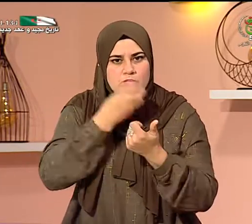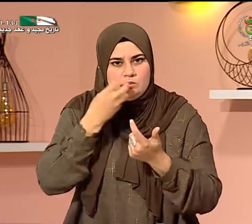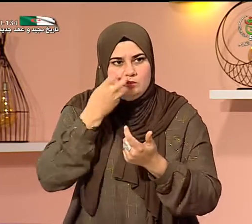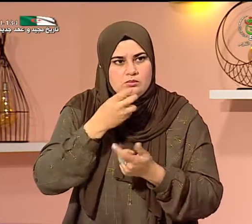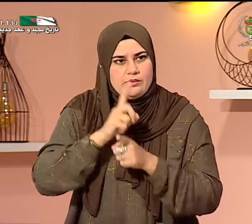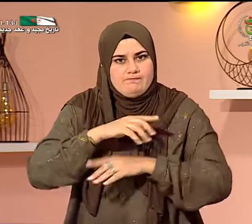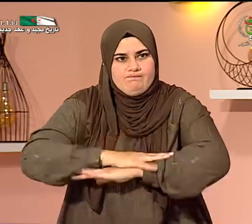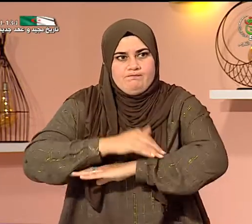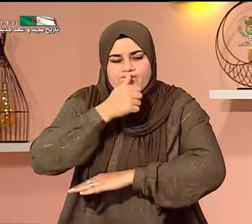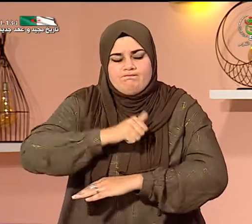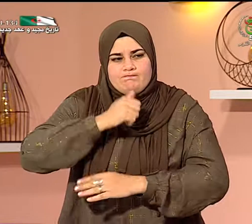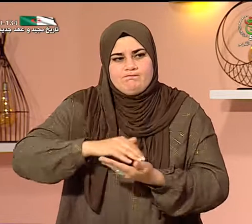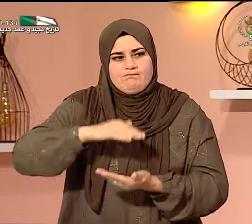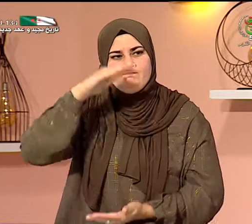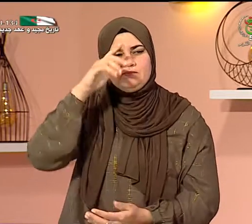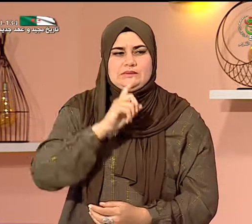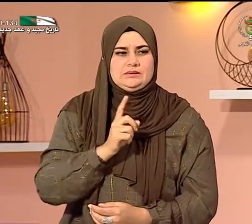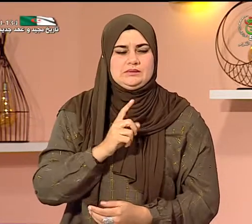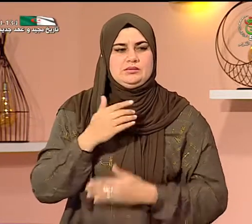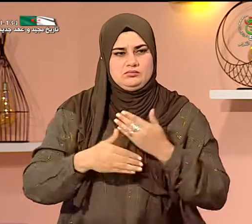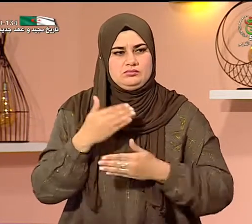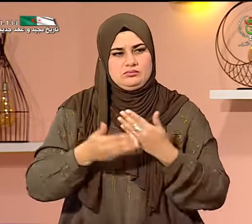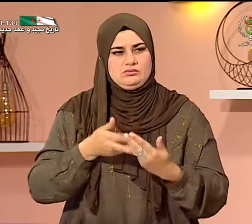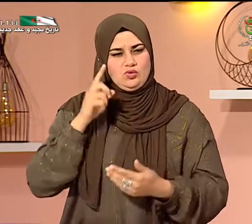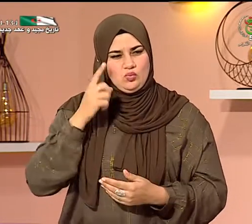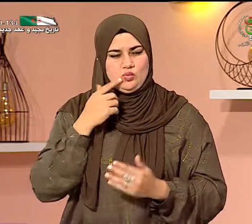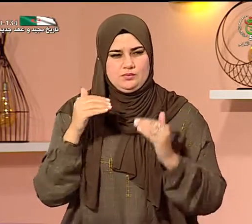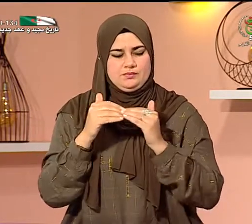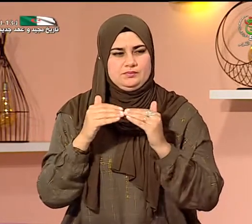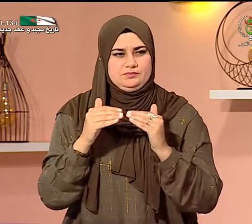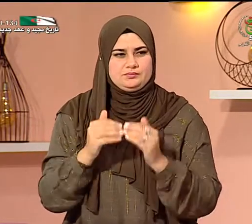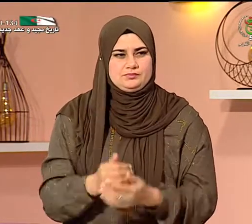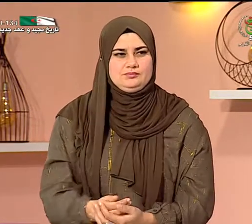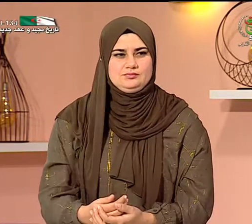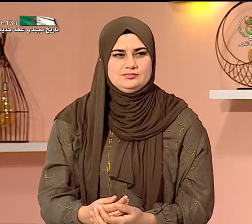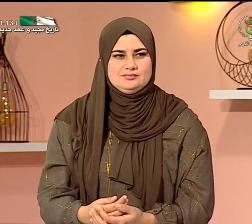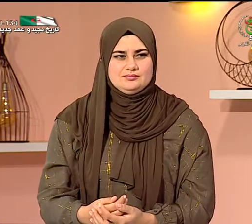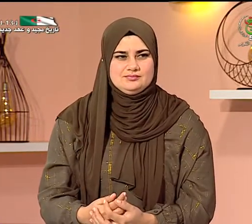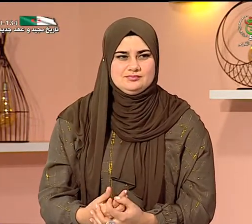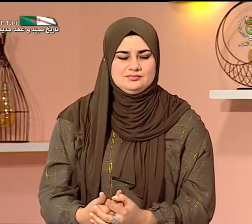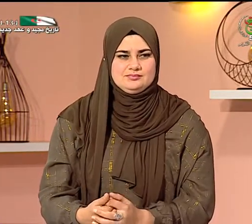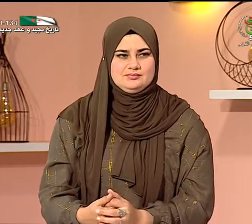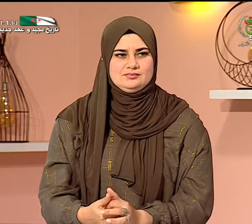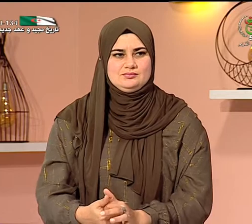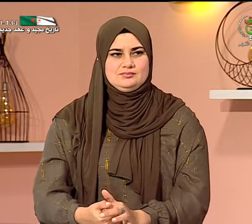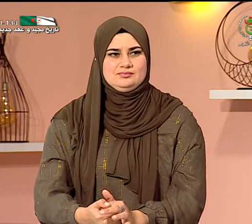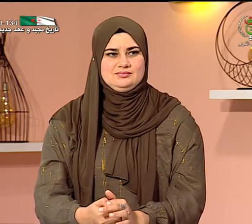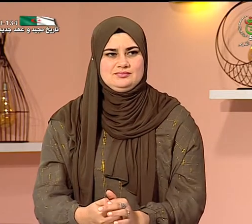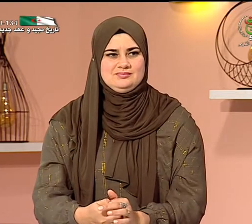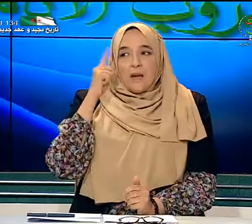فالأشخاص فالأشخاص السم عندما يكونون في أقسام مدمجة يحسون بكفت أعلم